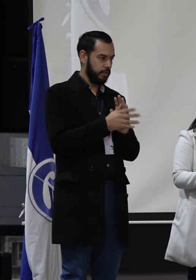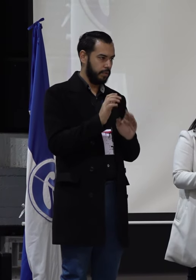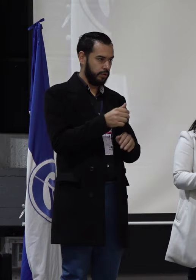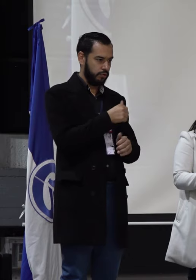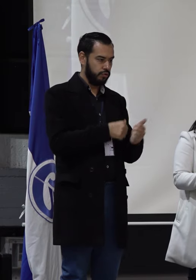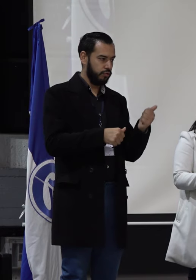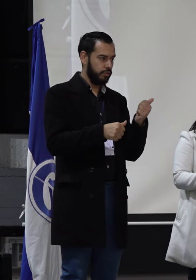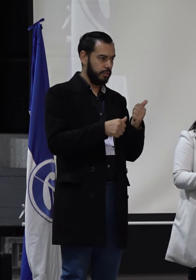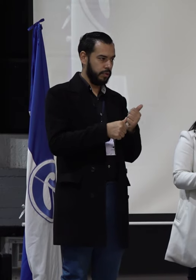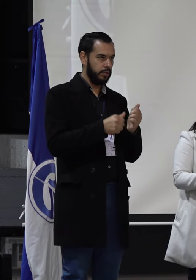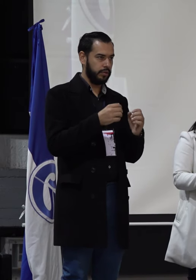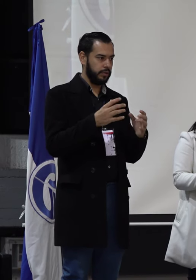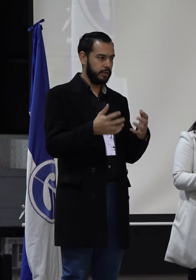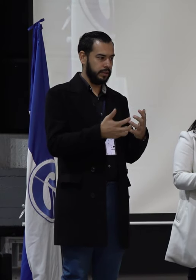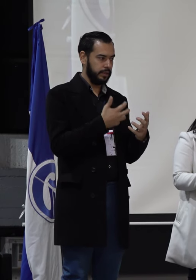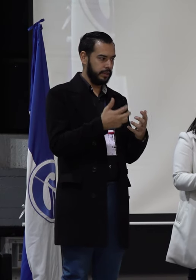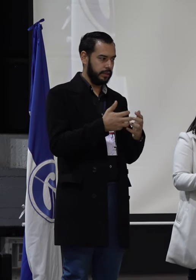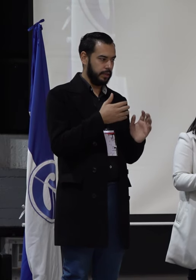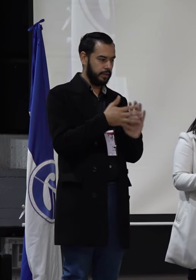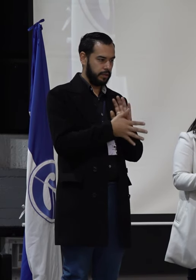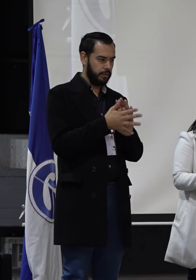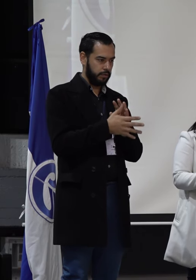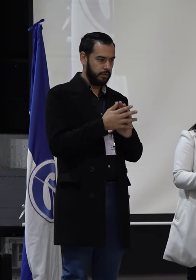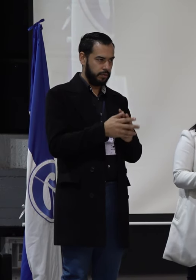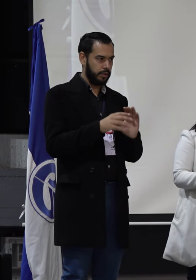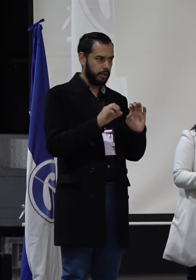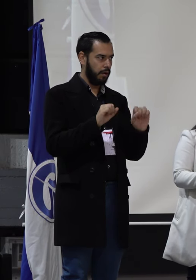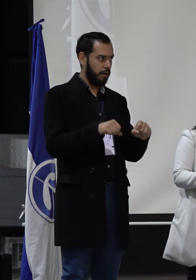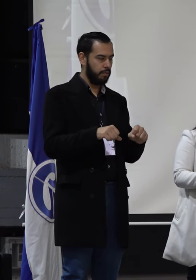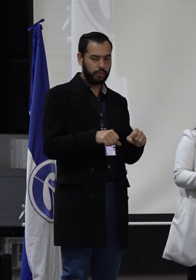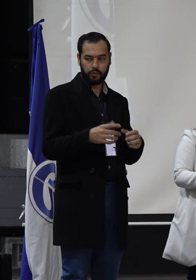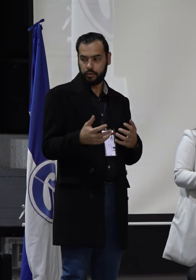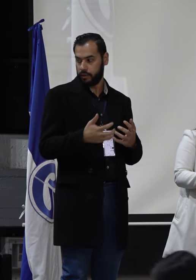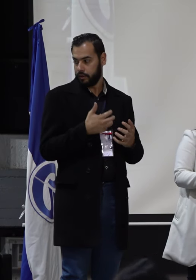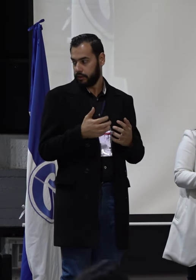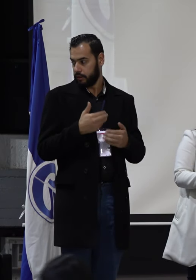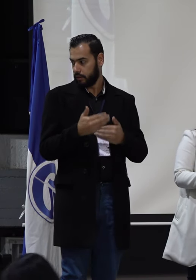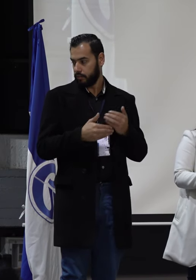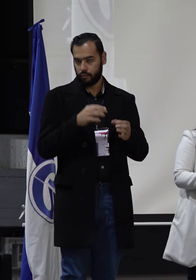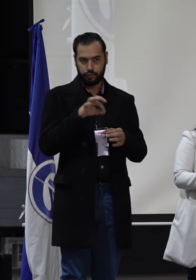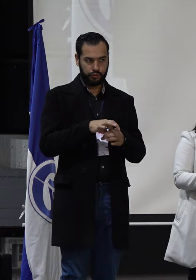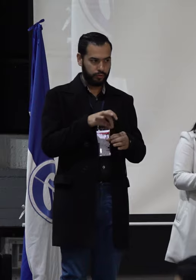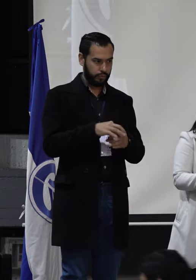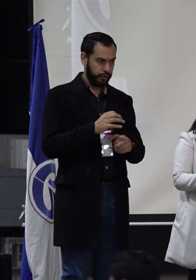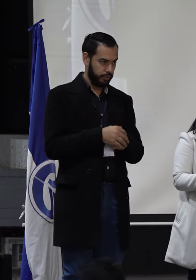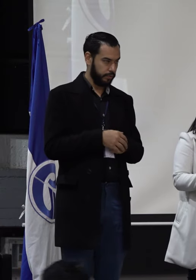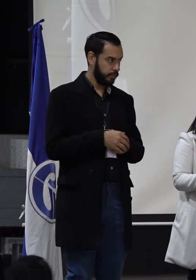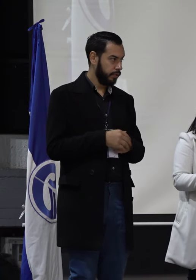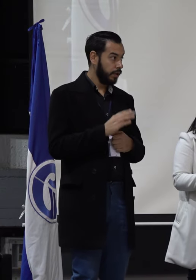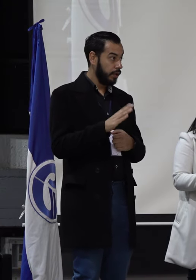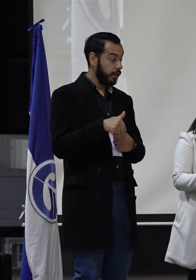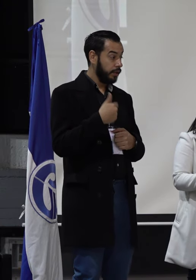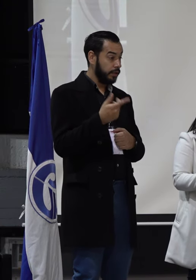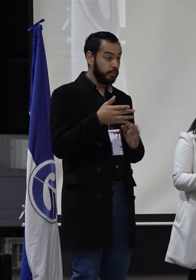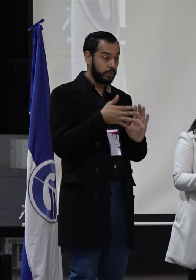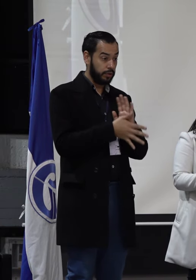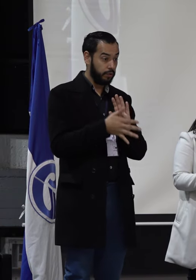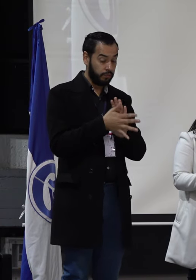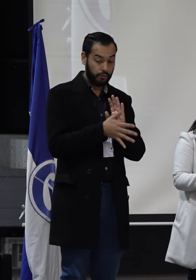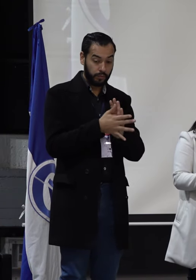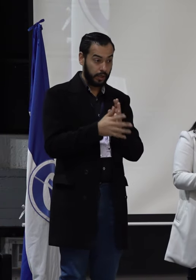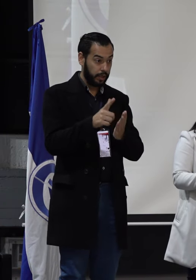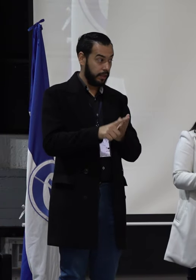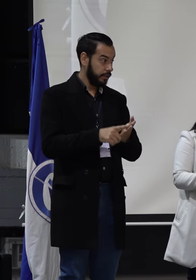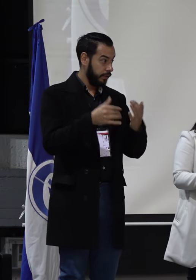Sistemas de Información para que sean habilitados en el sistema del proceso de votación. Una vez informada la lista